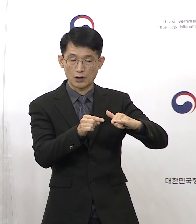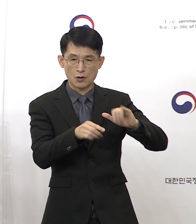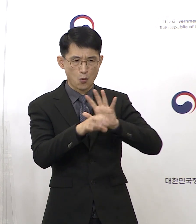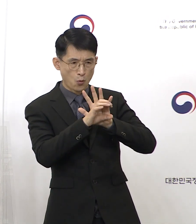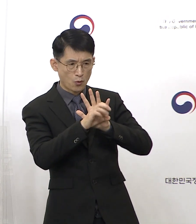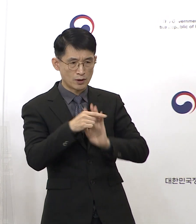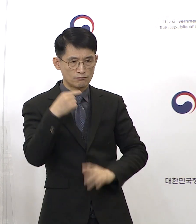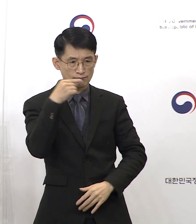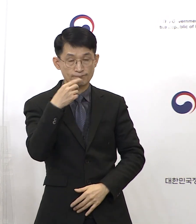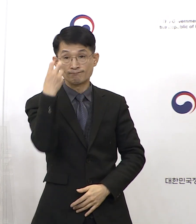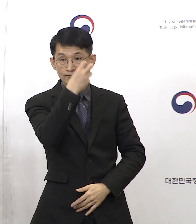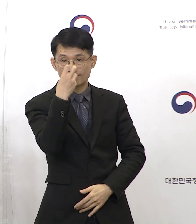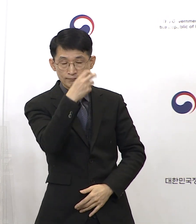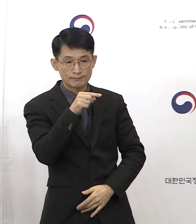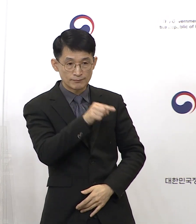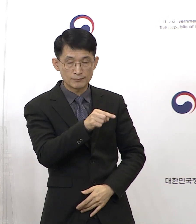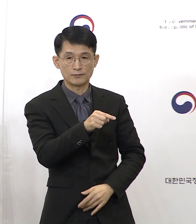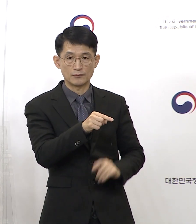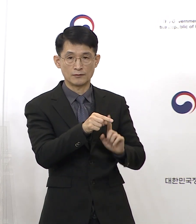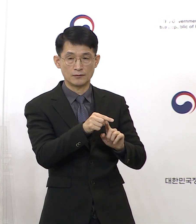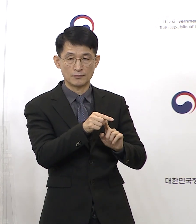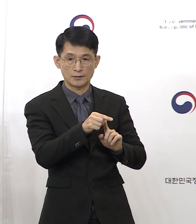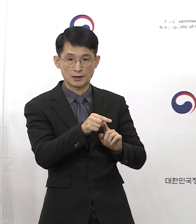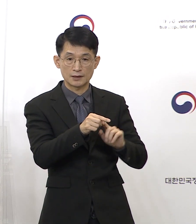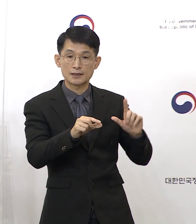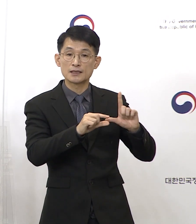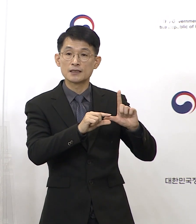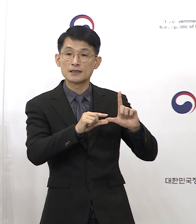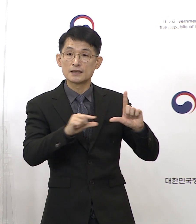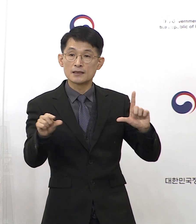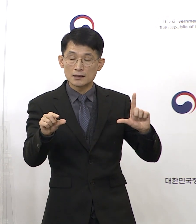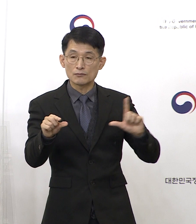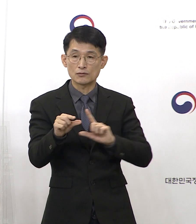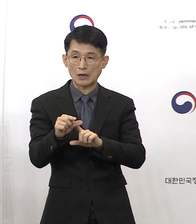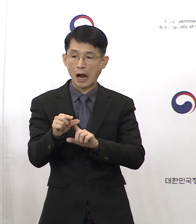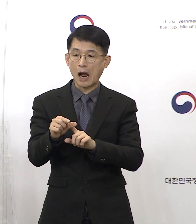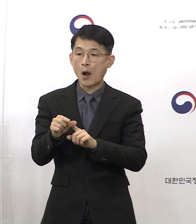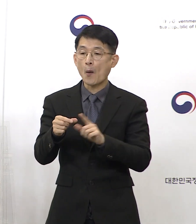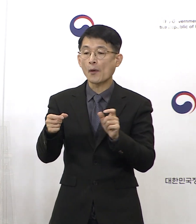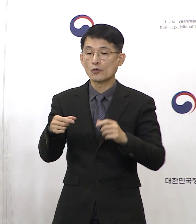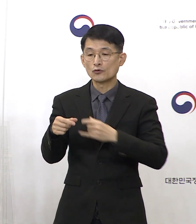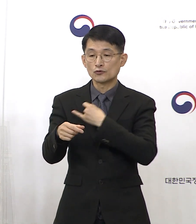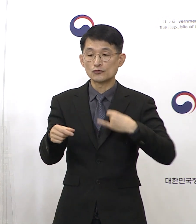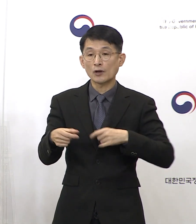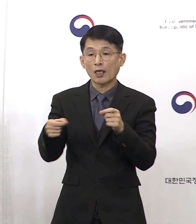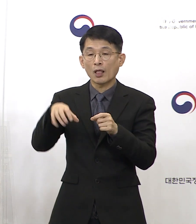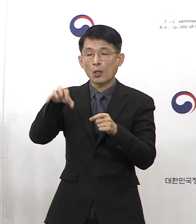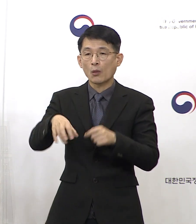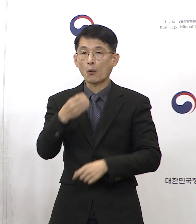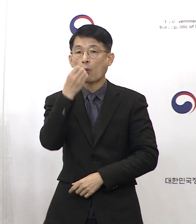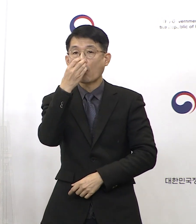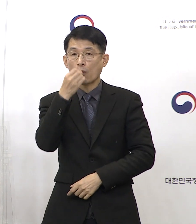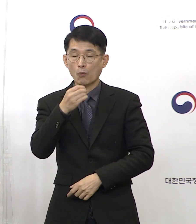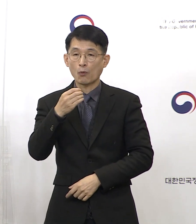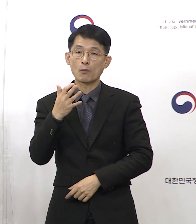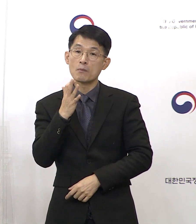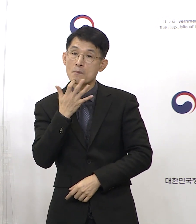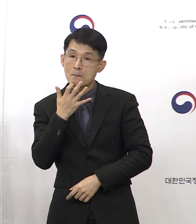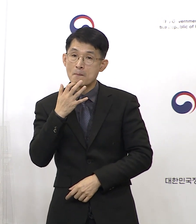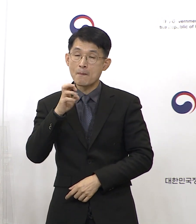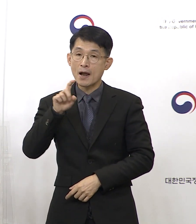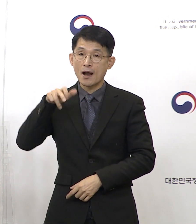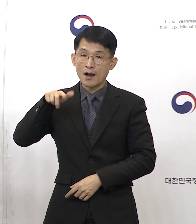입국 검역주치 강화 방안 중 일부를 인접지역인 홍콩, 마카오 출발